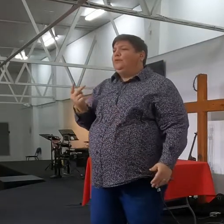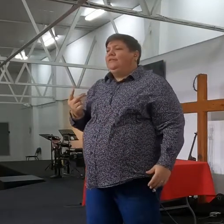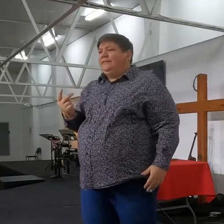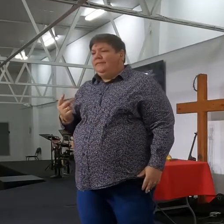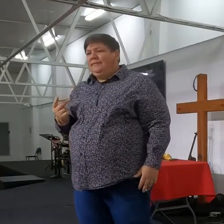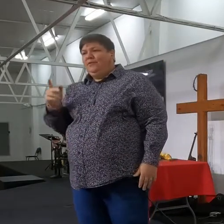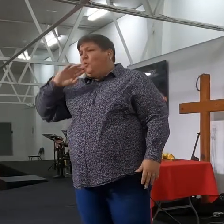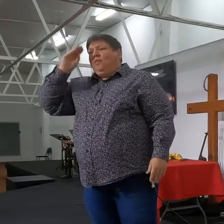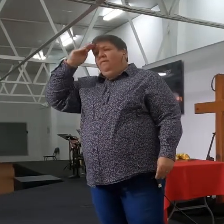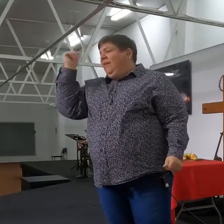uitkrijg,